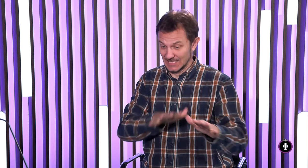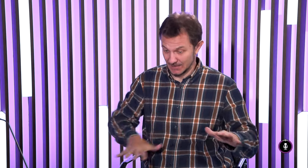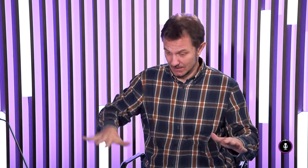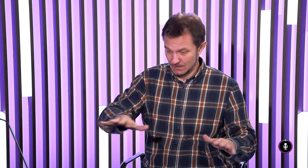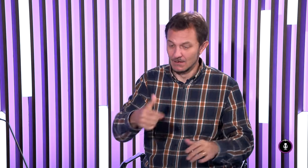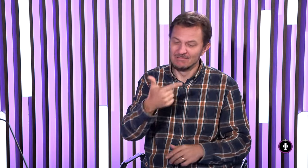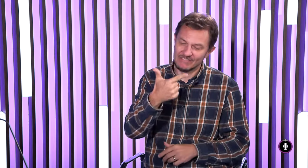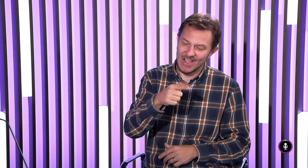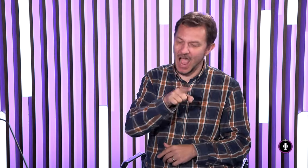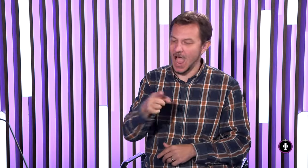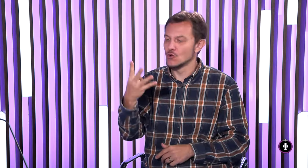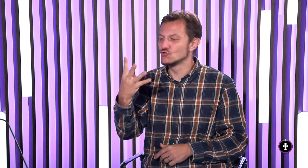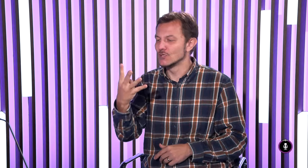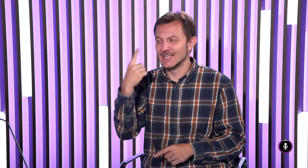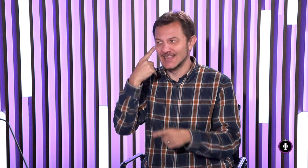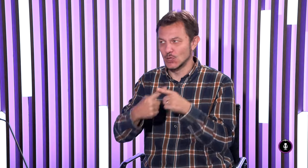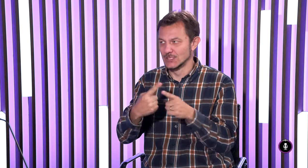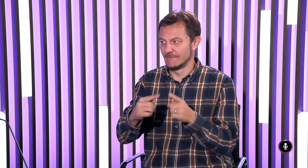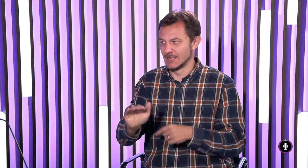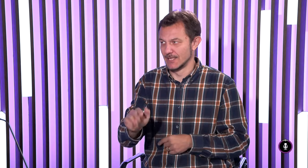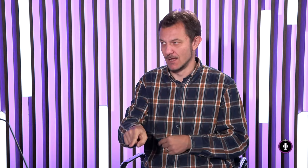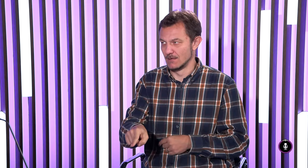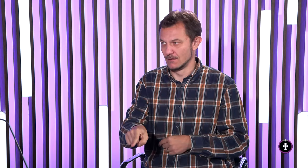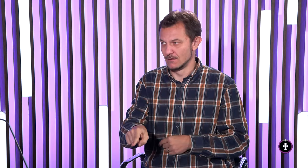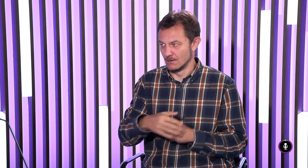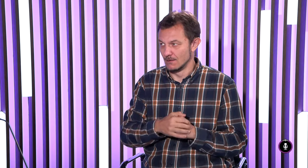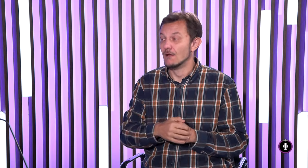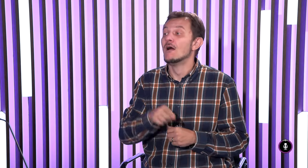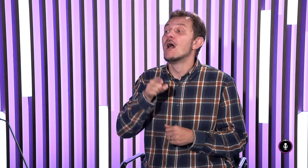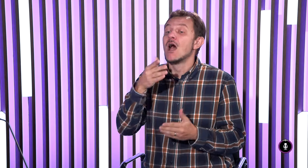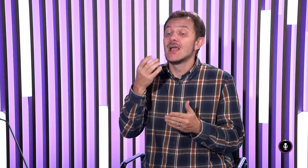a na tisíc detí, dve až štyri deti sú nedoslýchavé.